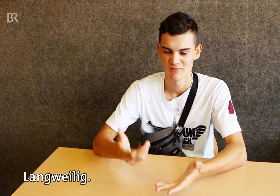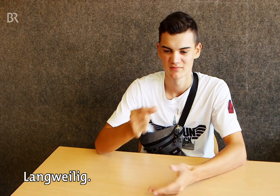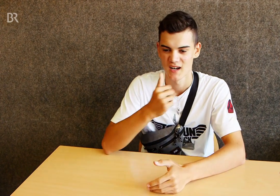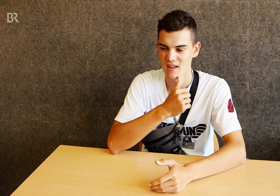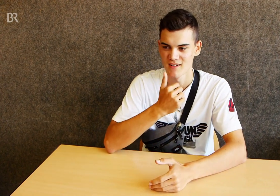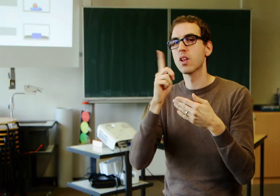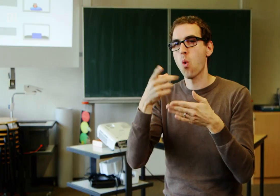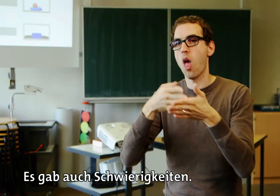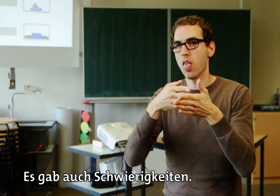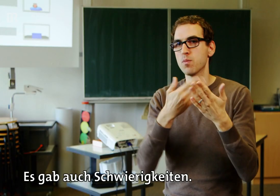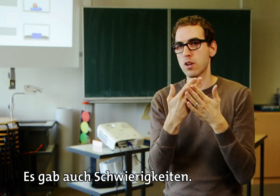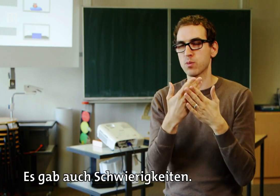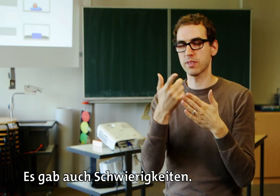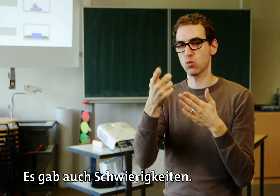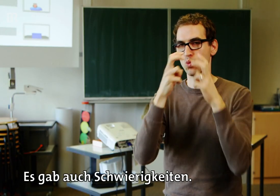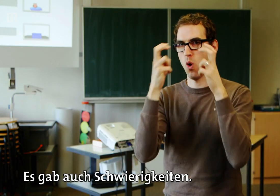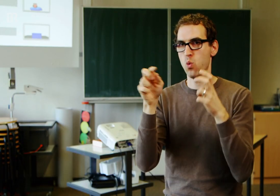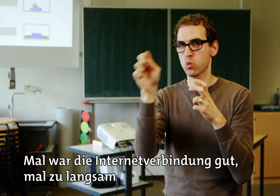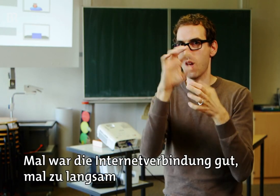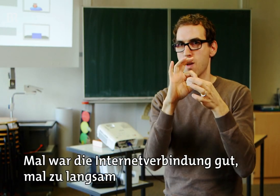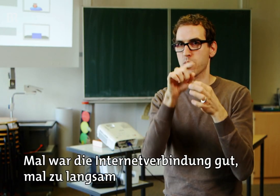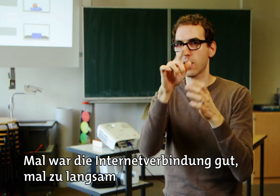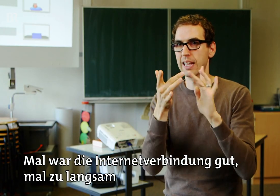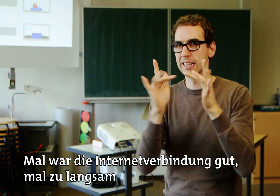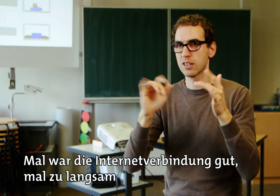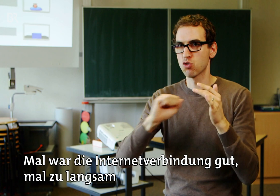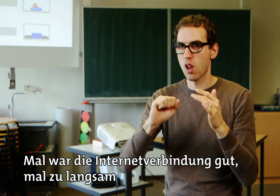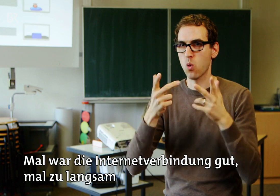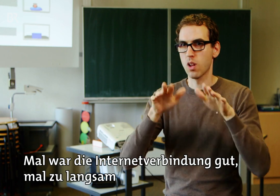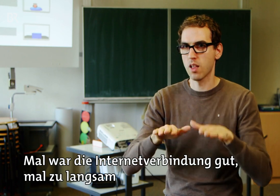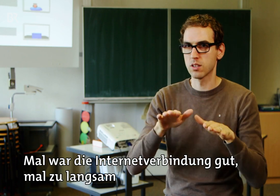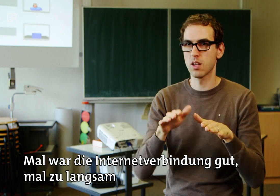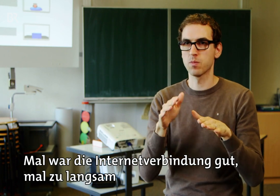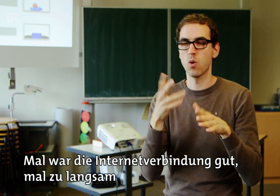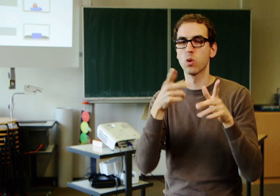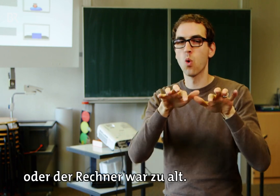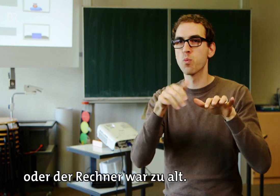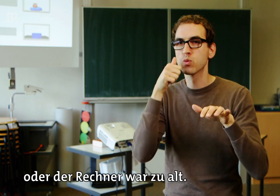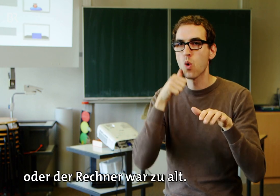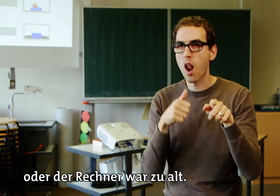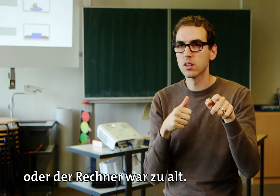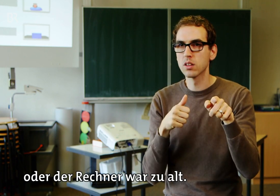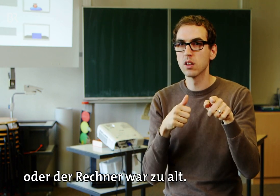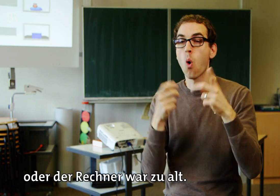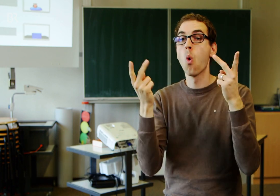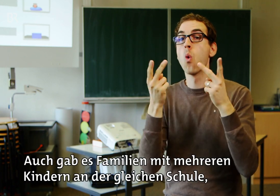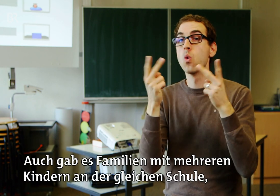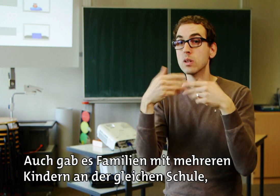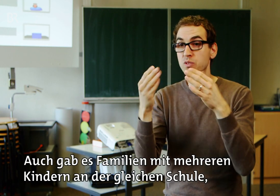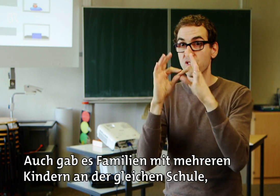Langweilig. Es gab auch Schwierigkeiten. Mal war die Internetverbindung gut, mal zu langsam oder der Rechner war zu alt. Auch